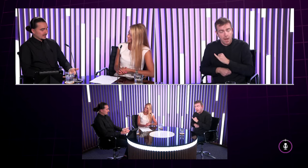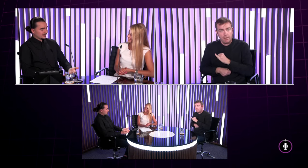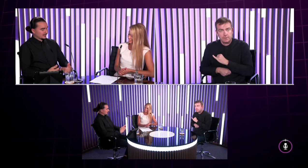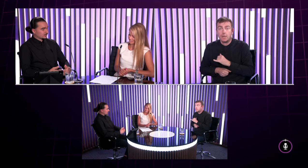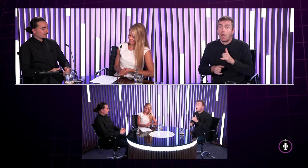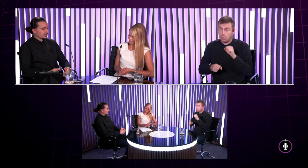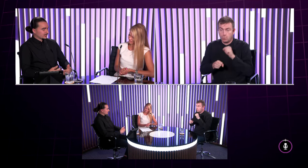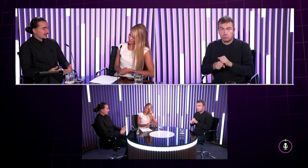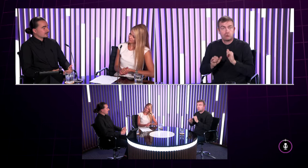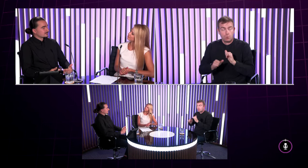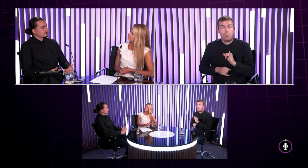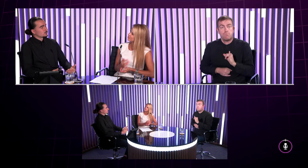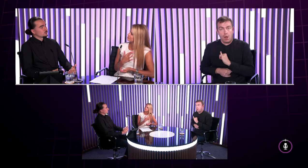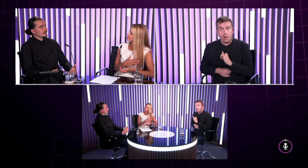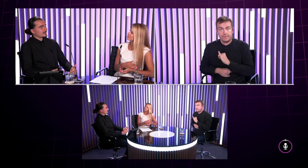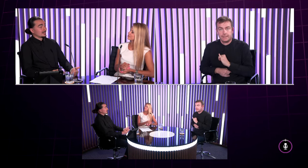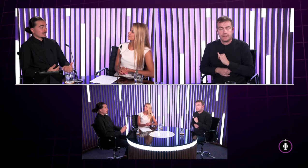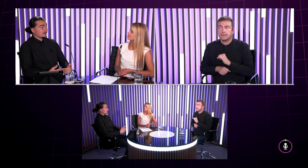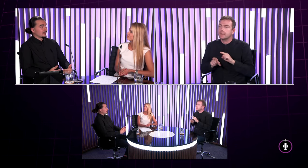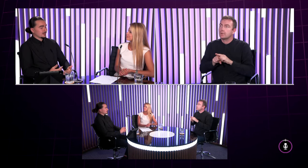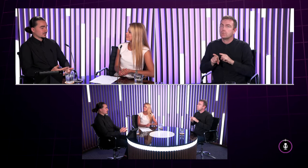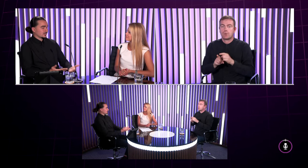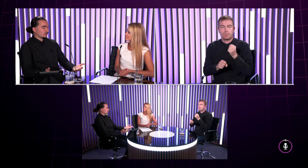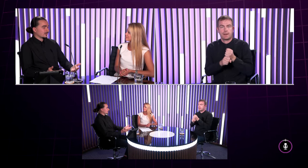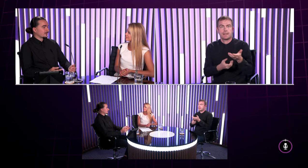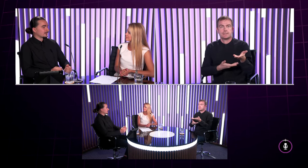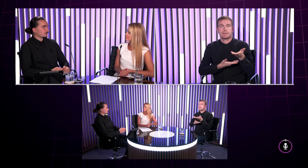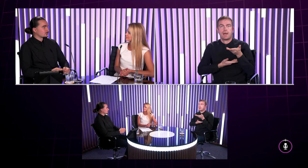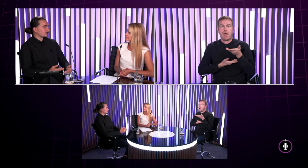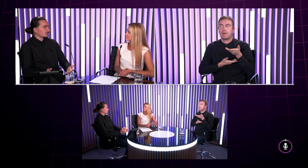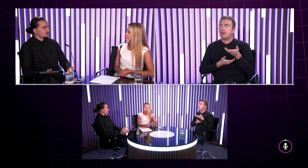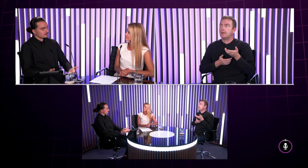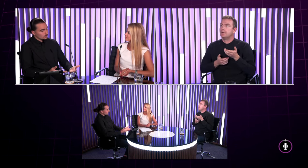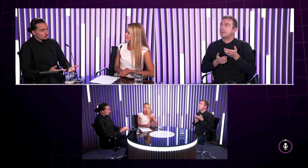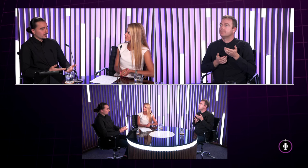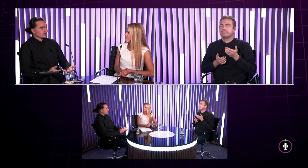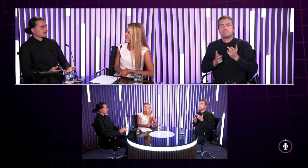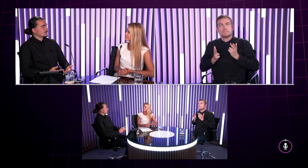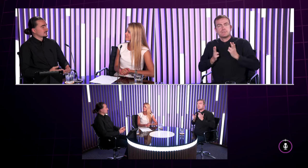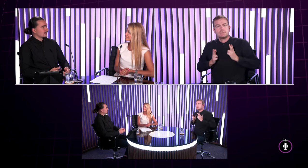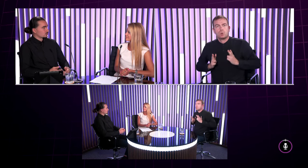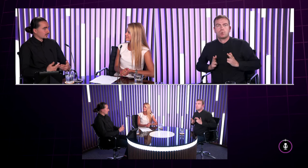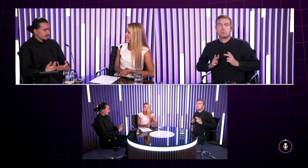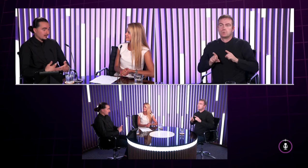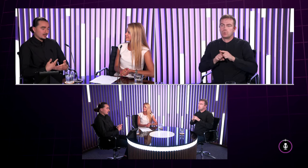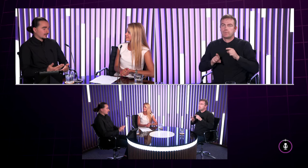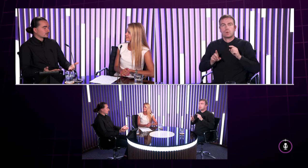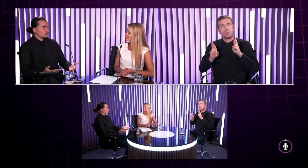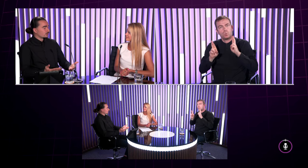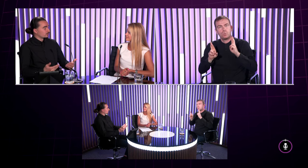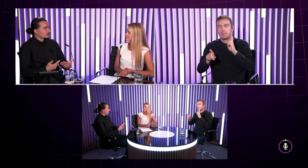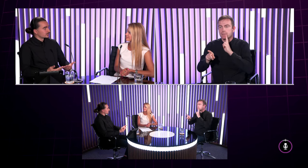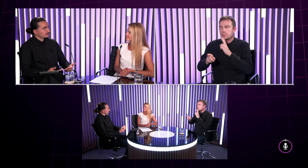dáva aj takéto naplnenie že niekam posúva nielen seba ale presne že to robí aj pre tých nepočujúcich ktorým dúfam že ten svet zľahčujem ja